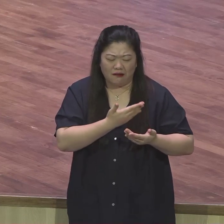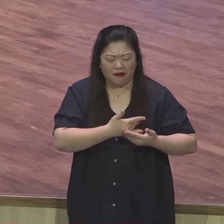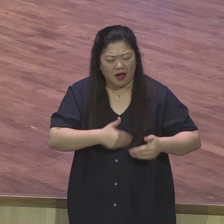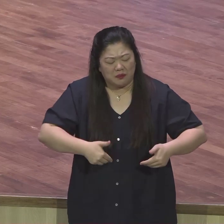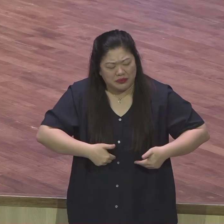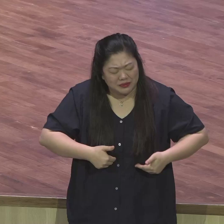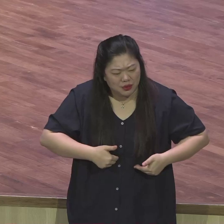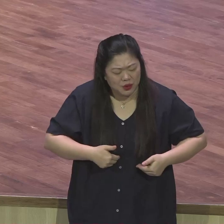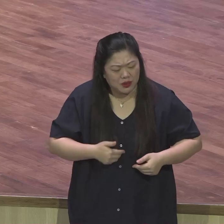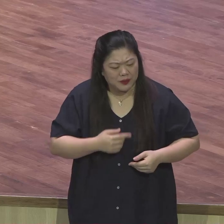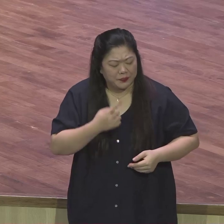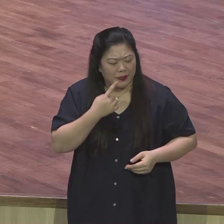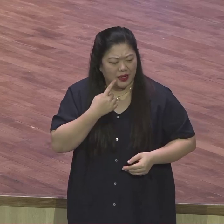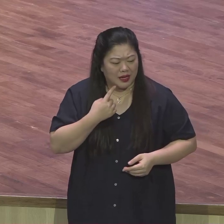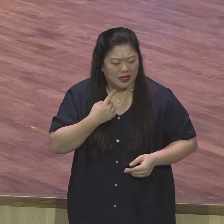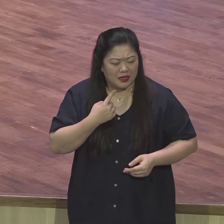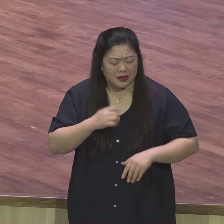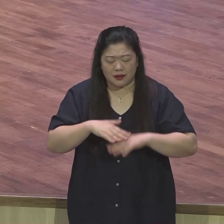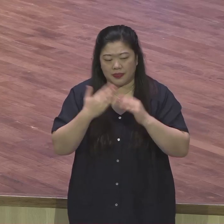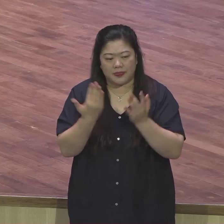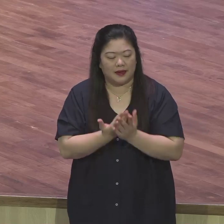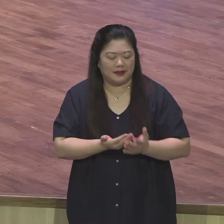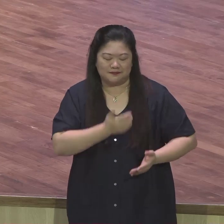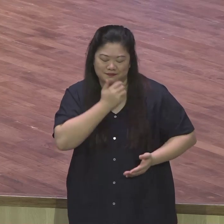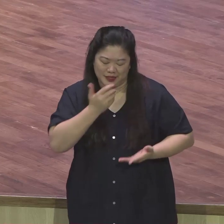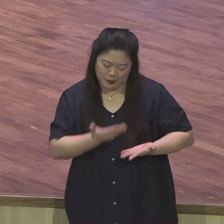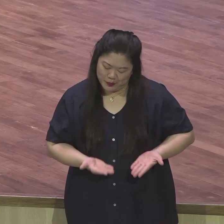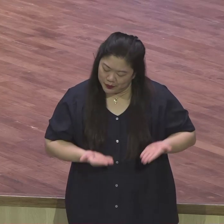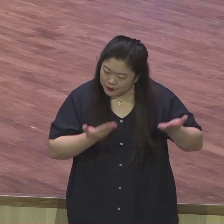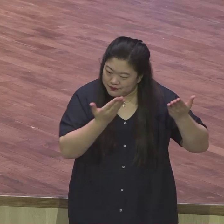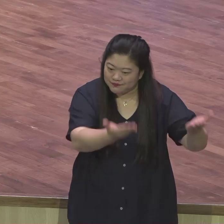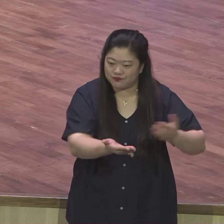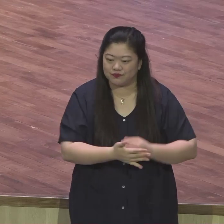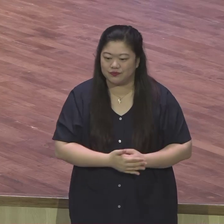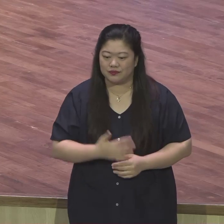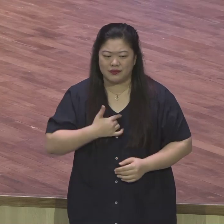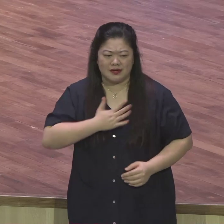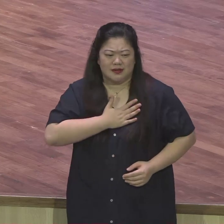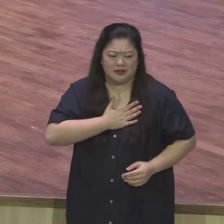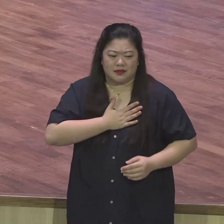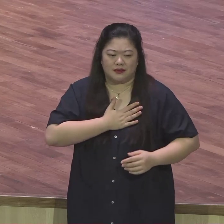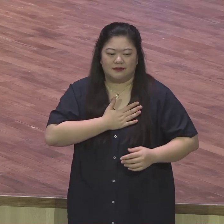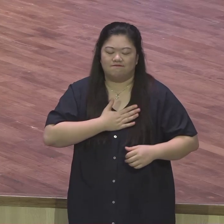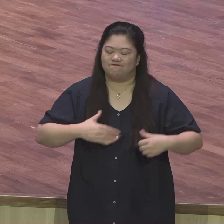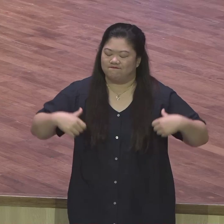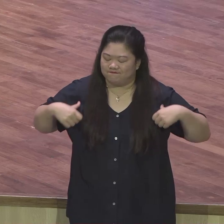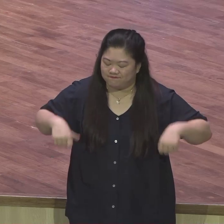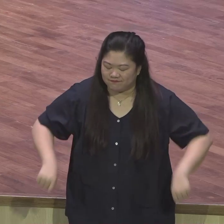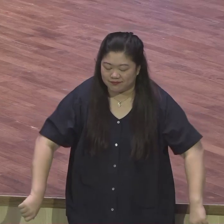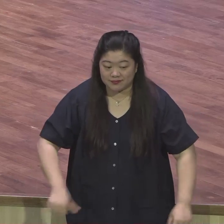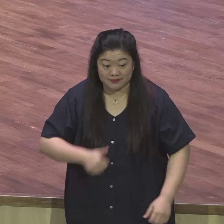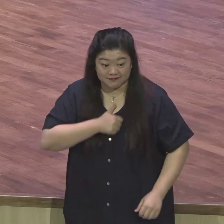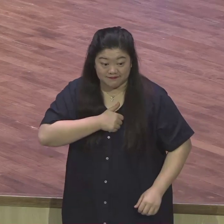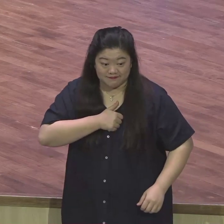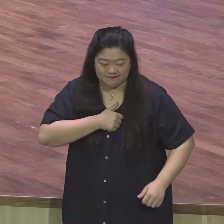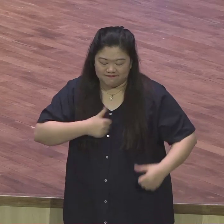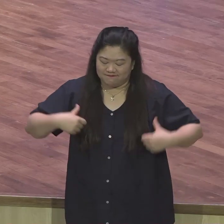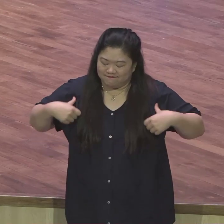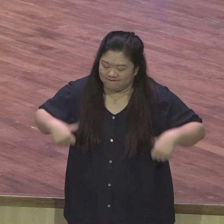구원을 위해서 모든 감정 자동심을 다 내려놓는 본론을 붙잡는 삶 그러니까